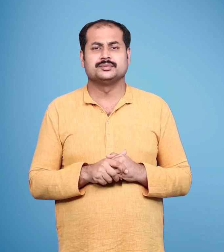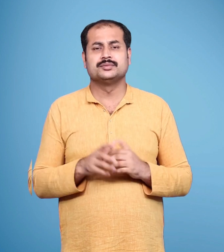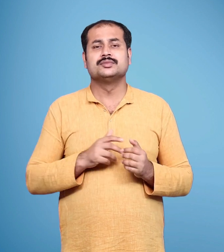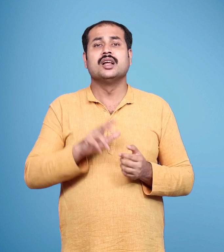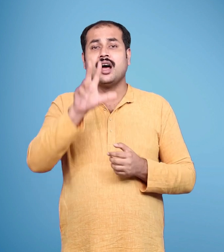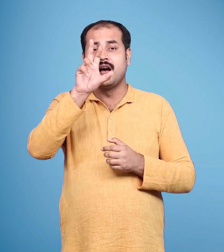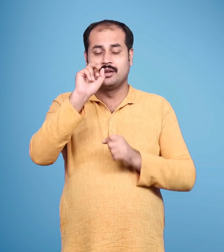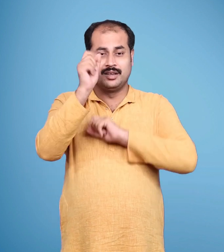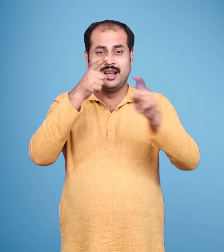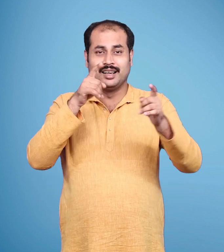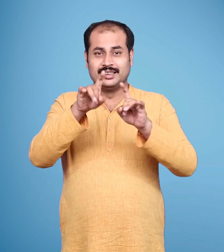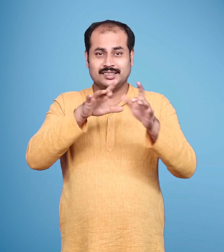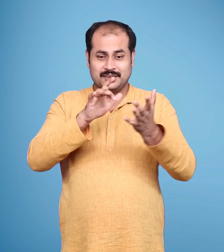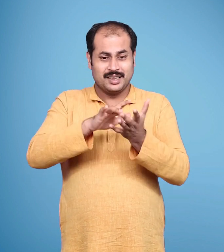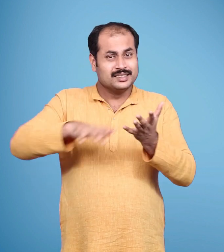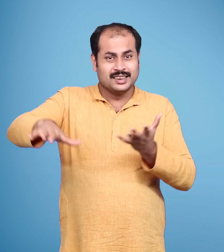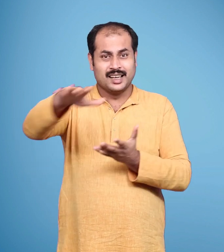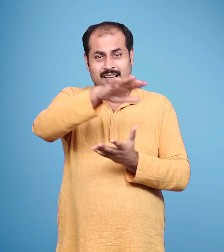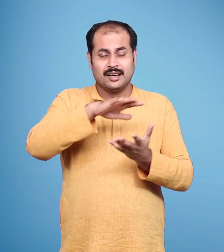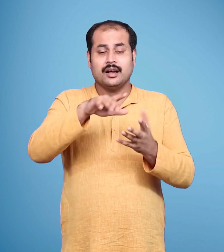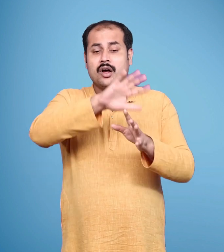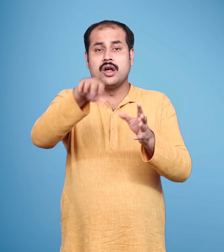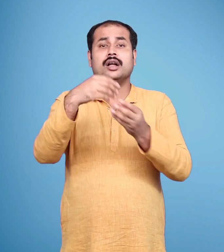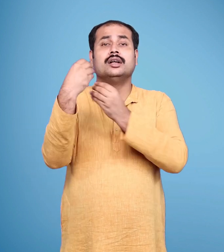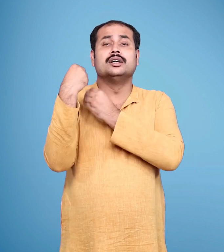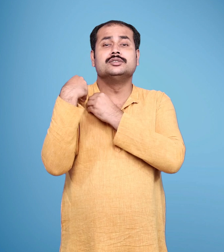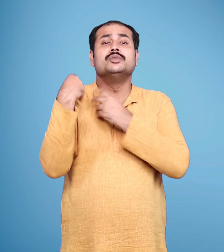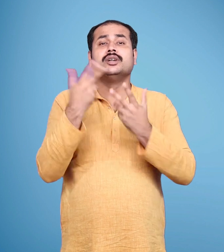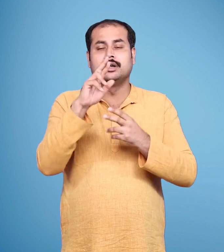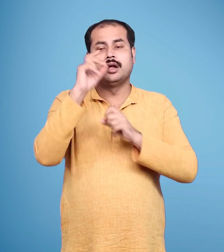बुले मुनिवर यह राज्य राम का है